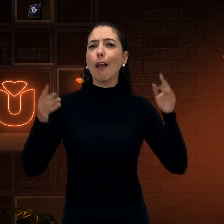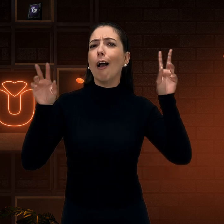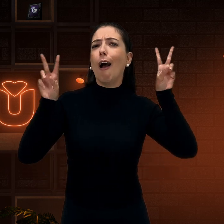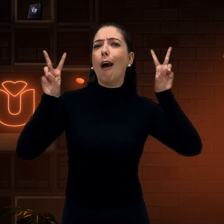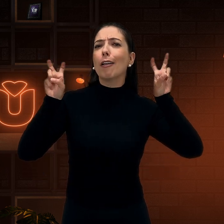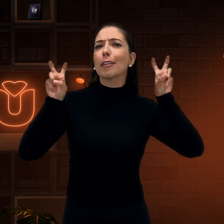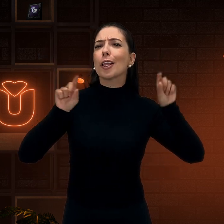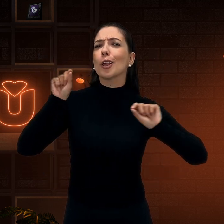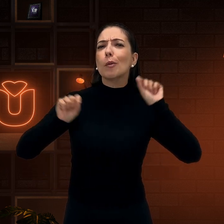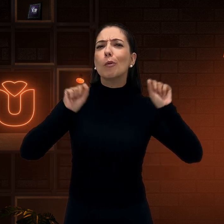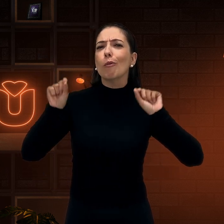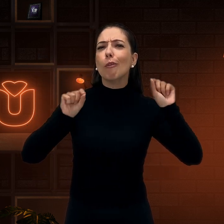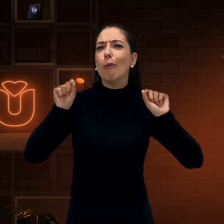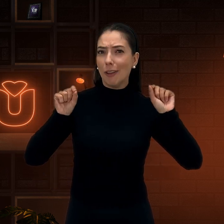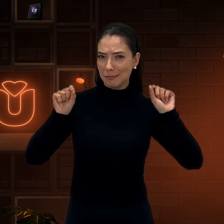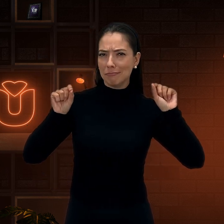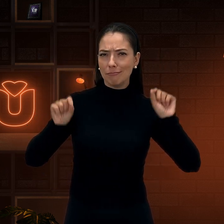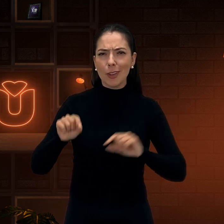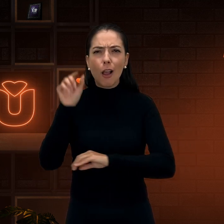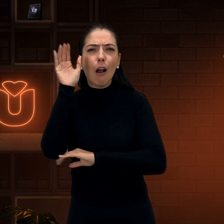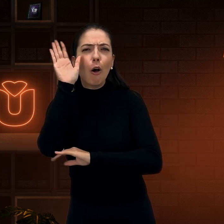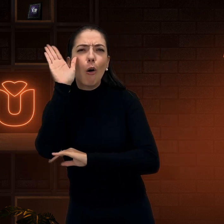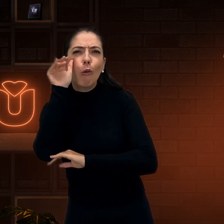O assunto do nosso vídeo hoje é...